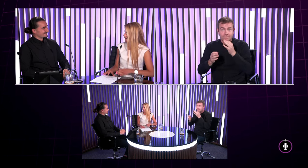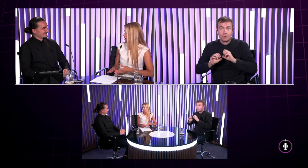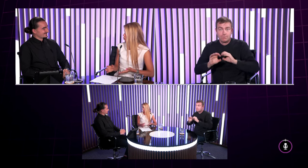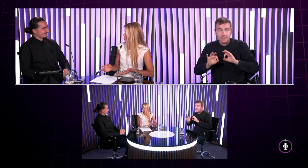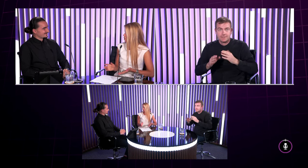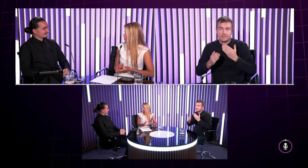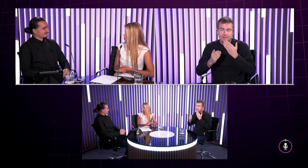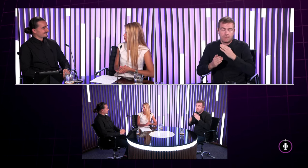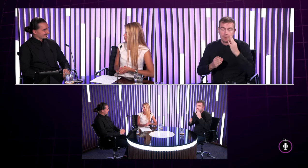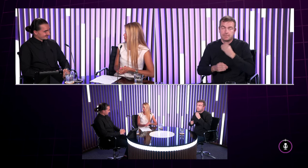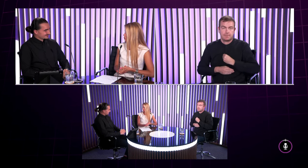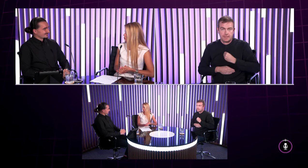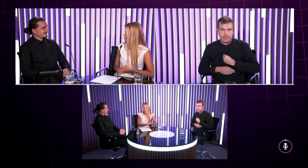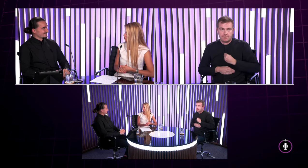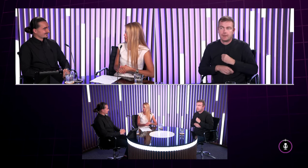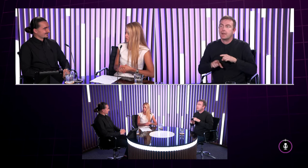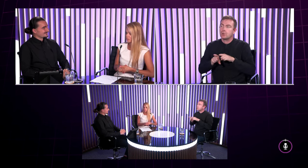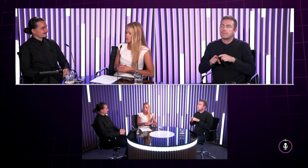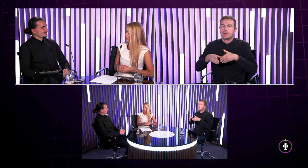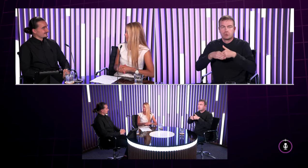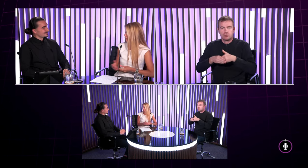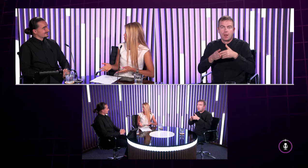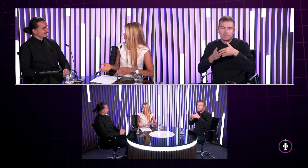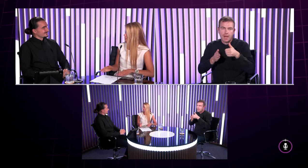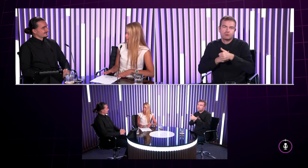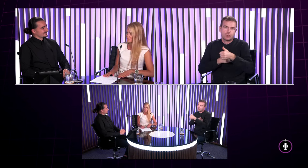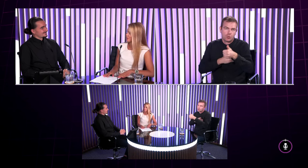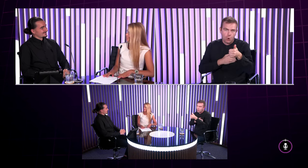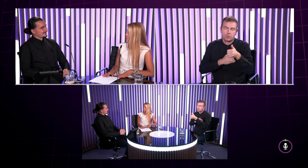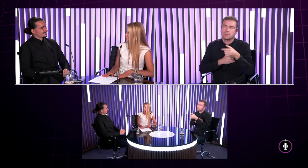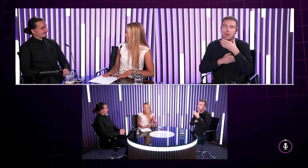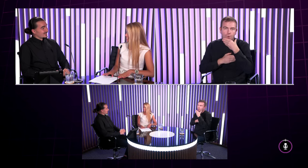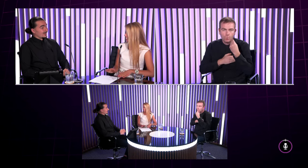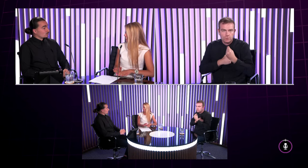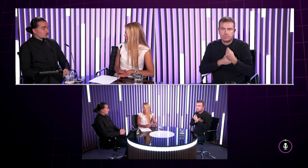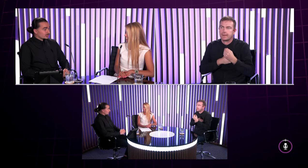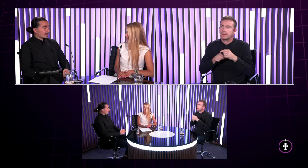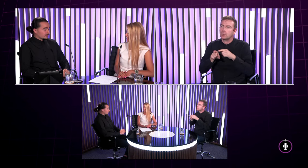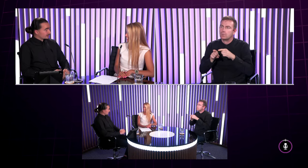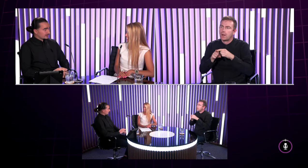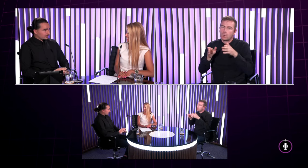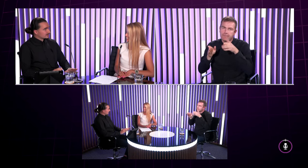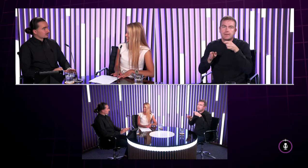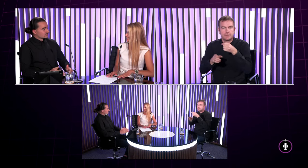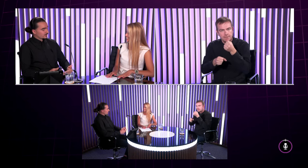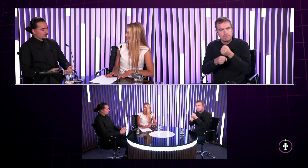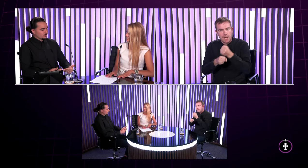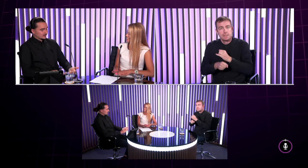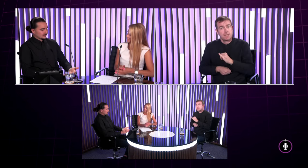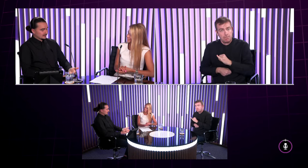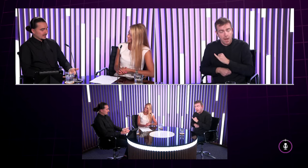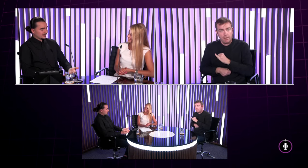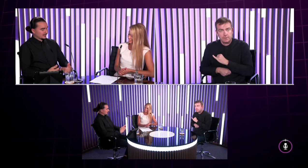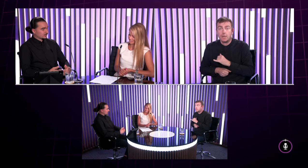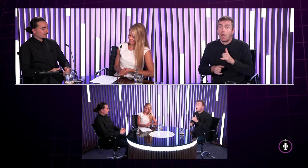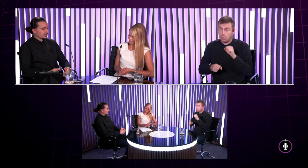veľa úspešných ďalších rokov s týmito sluchovostne vyhodnenými ľuďmi a teda verím že robíte asi prácu ktorá vás tiež baví Určite áno je to práca ktorá človeku